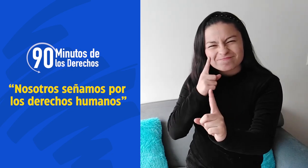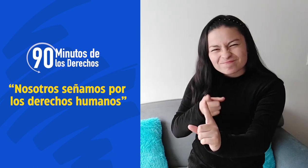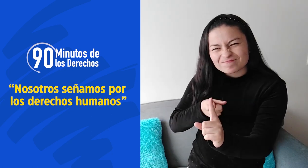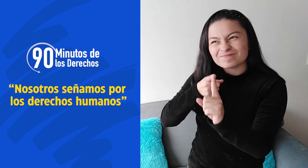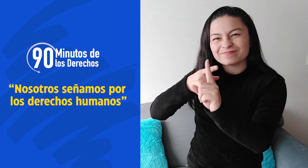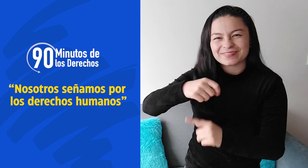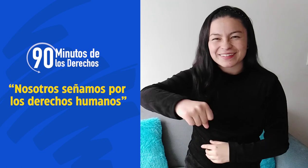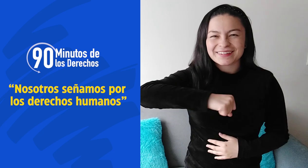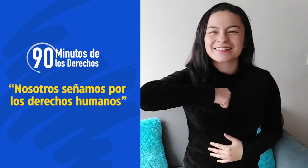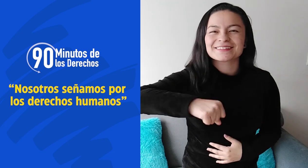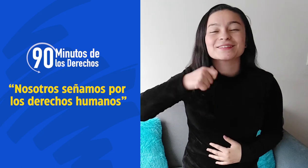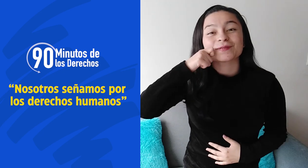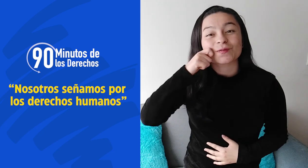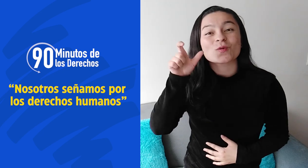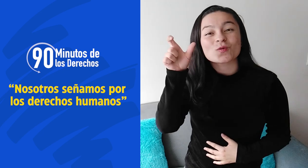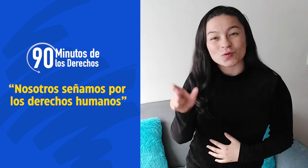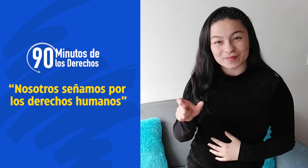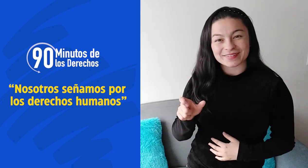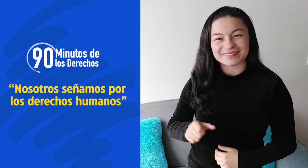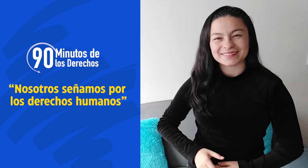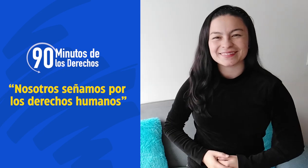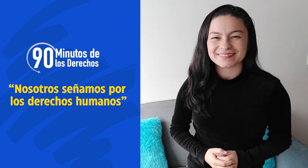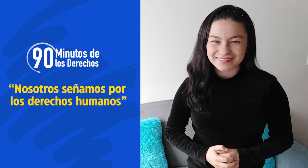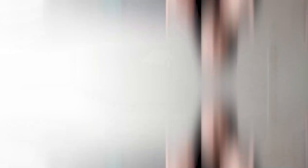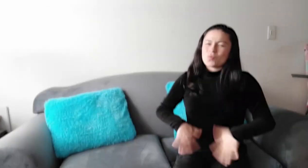Nosotros señamos por los derechos humanos.